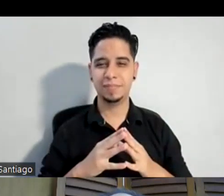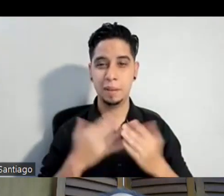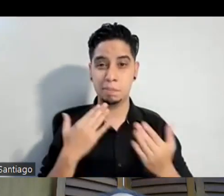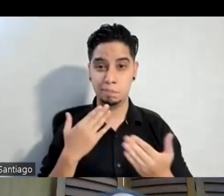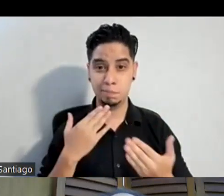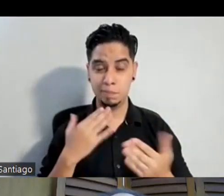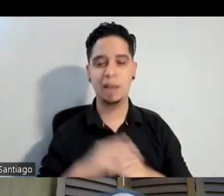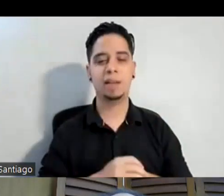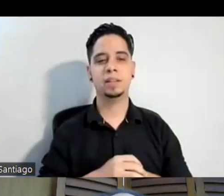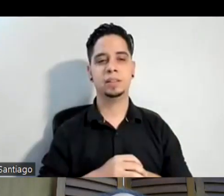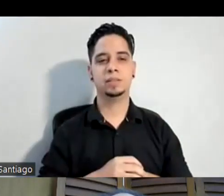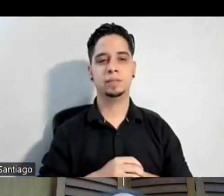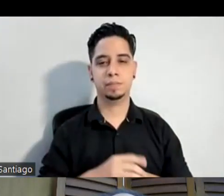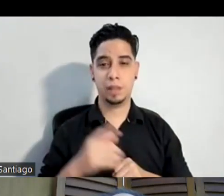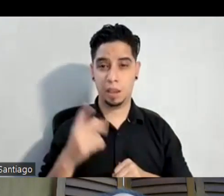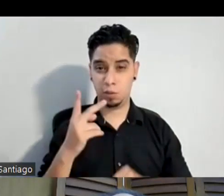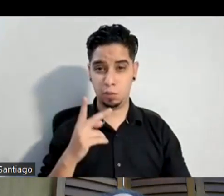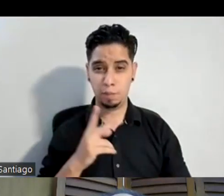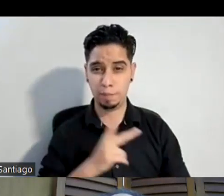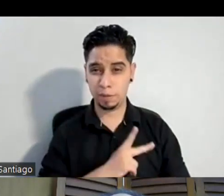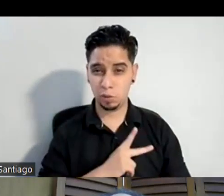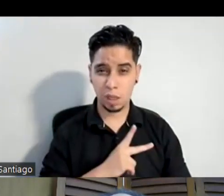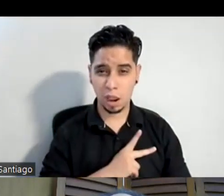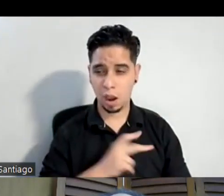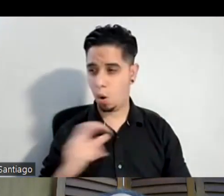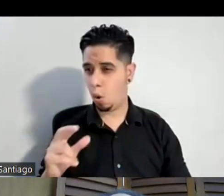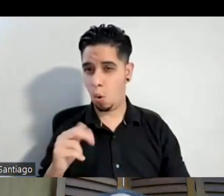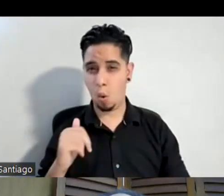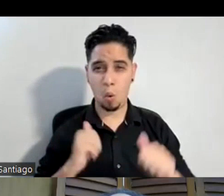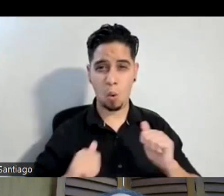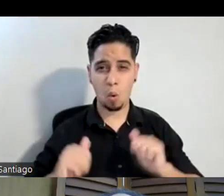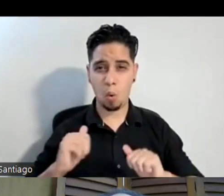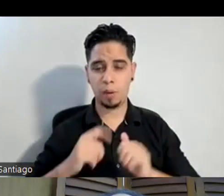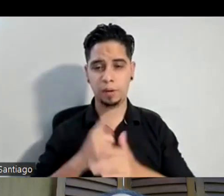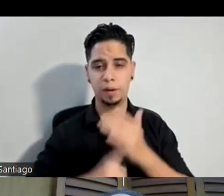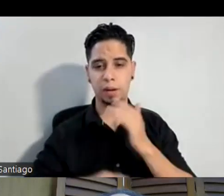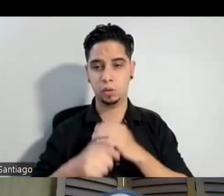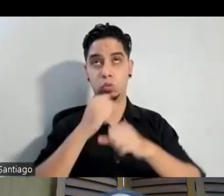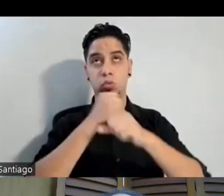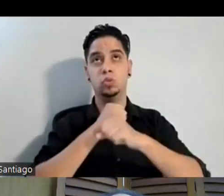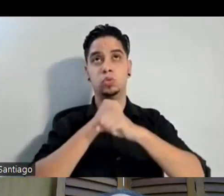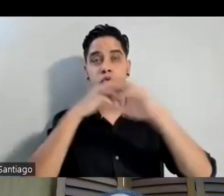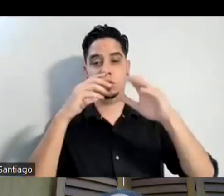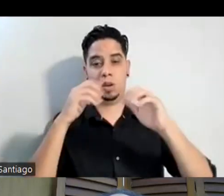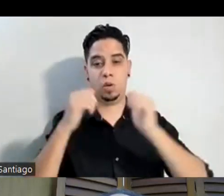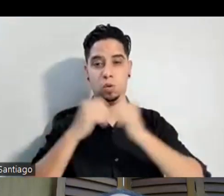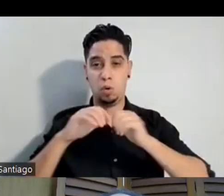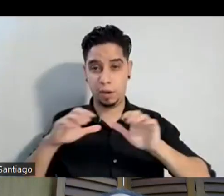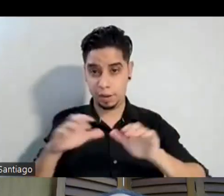algún personaje o alguna obra que tú sueñas con hacer o quisiera que me